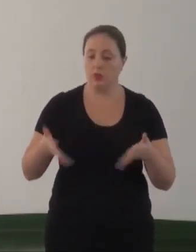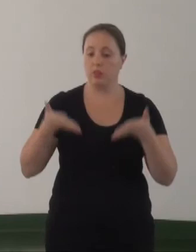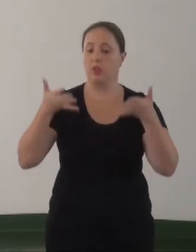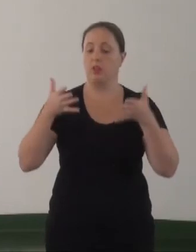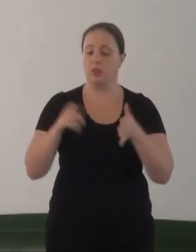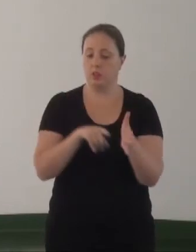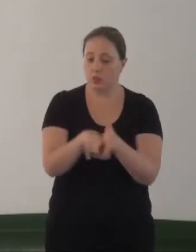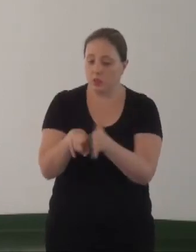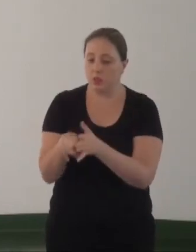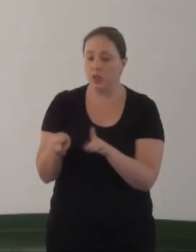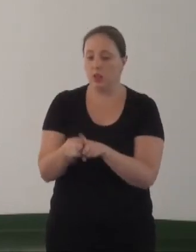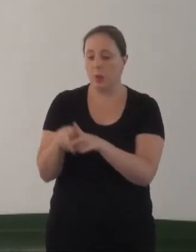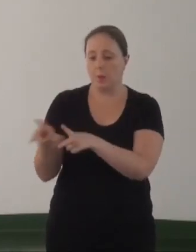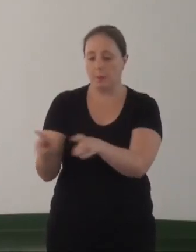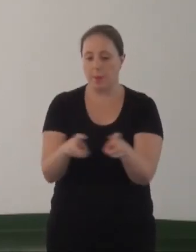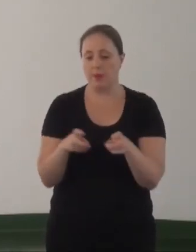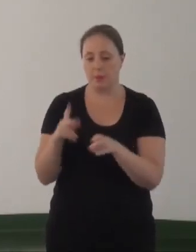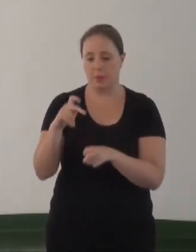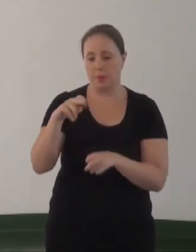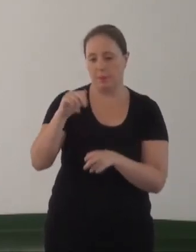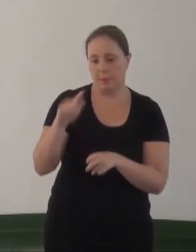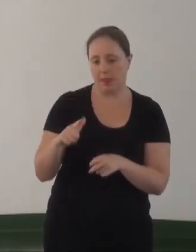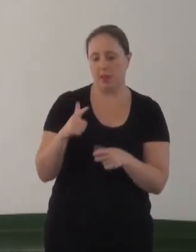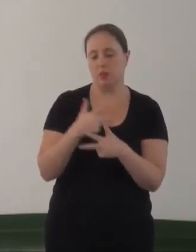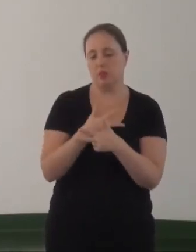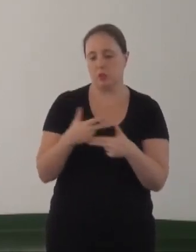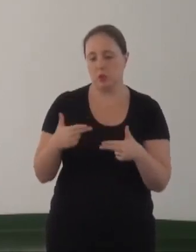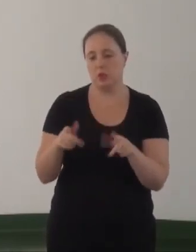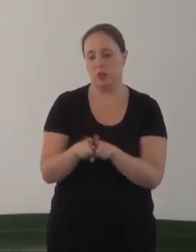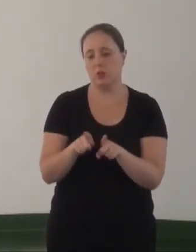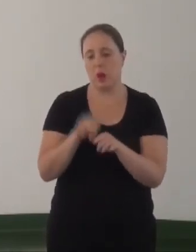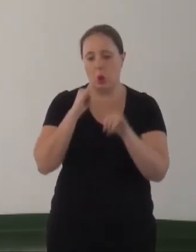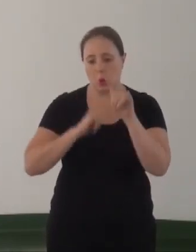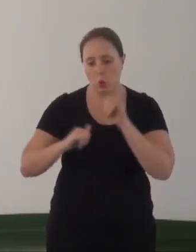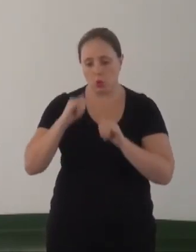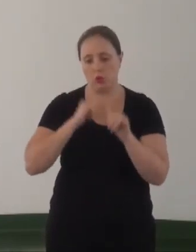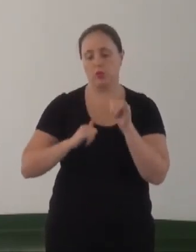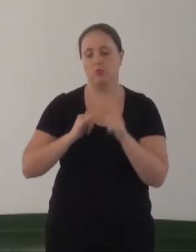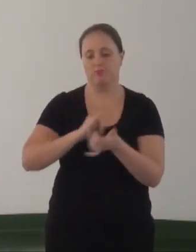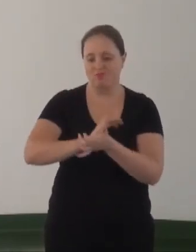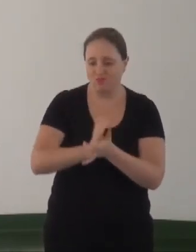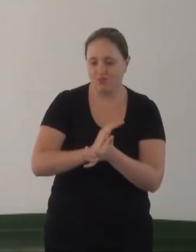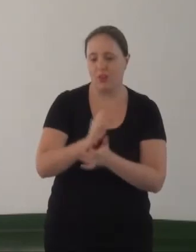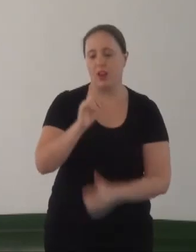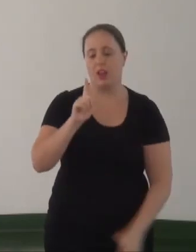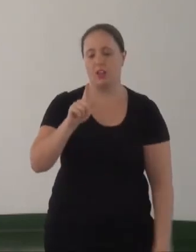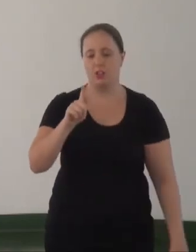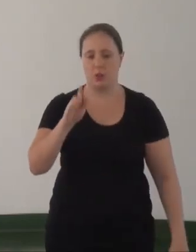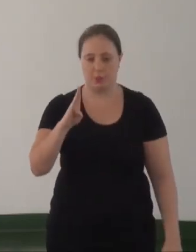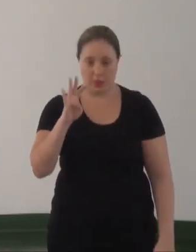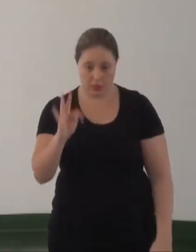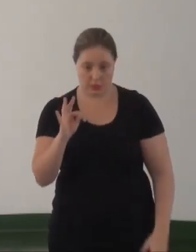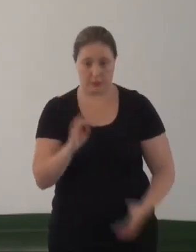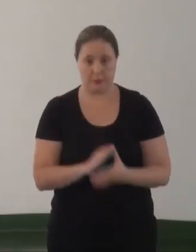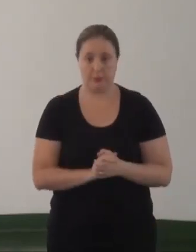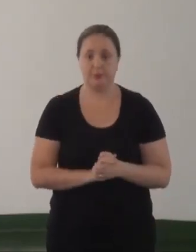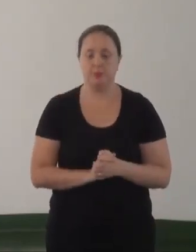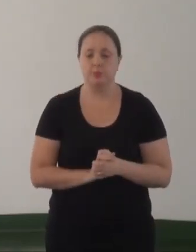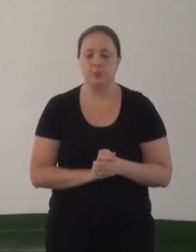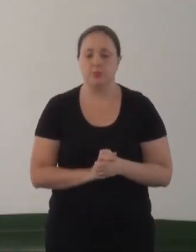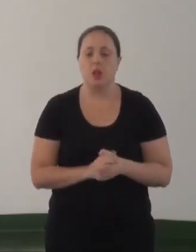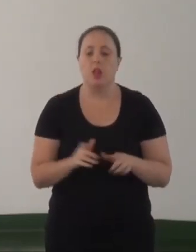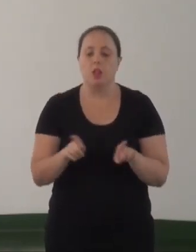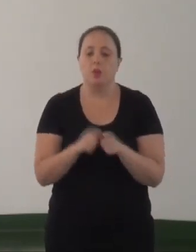investigação e perseguição penal dos casos, bem como notícias de violação dos direitos de LGBT. No âmbito desse PA,